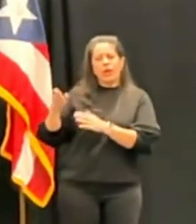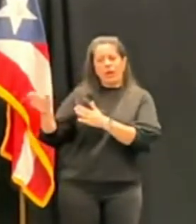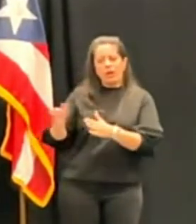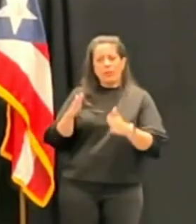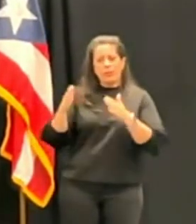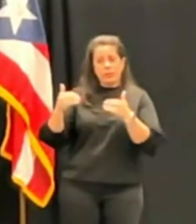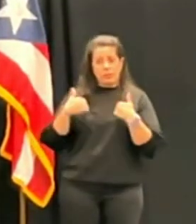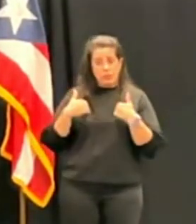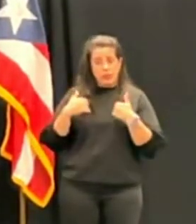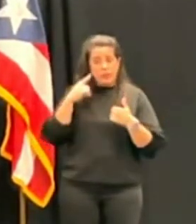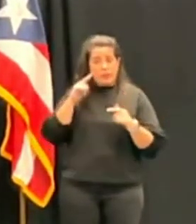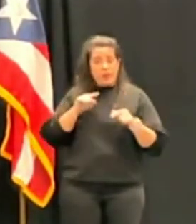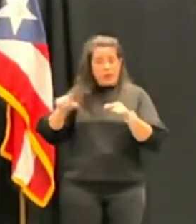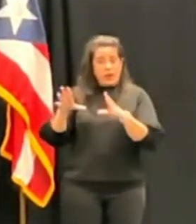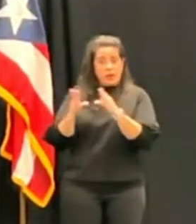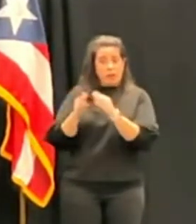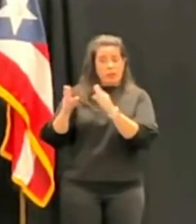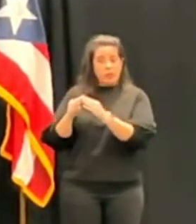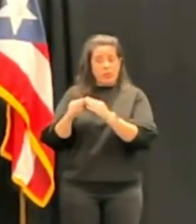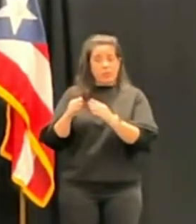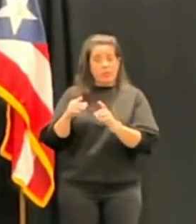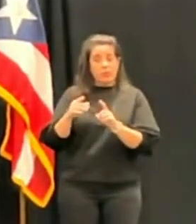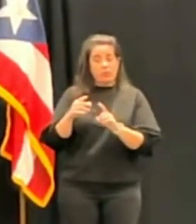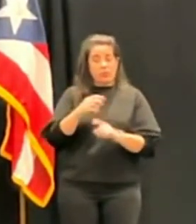acudir a reunirse con los senadores?